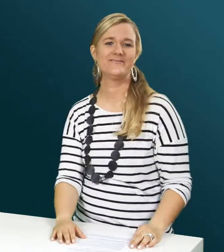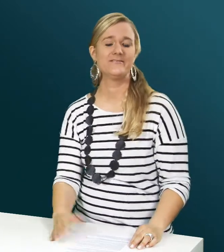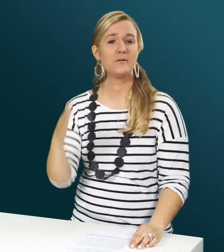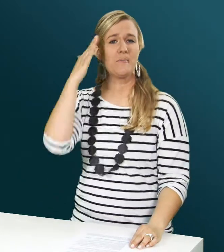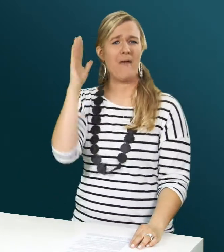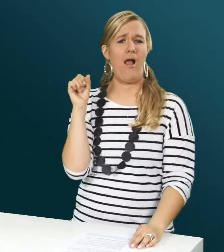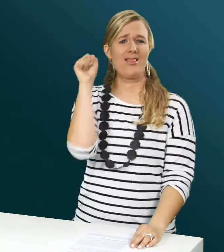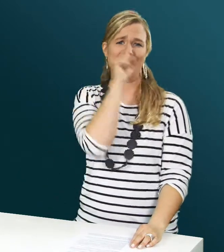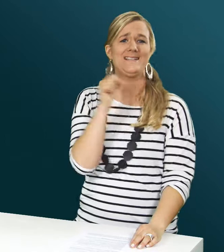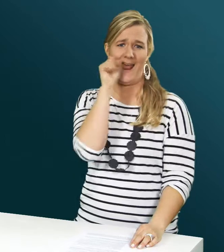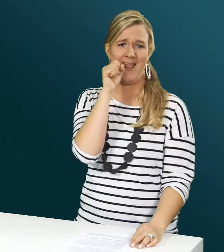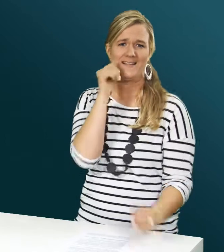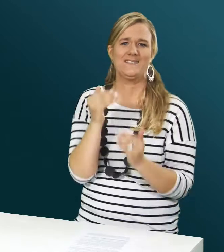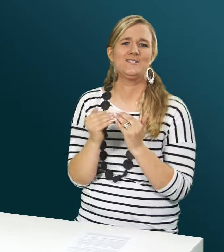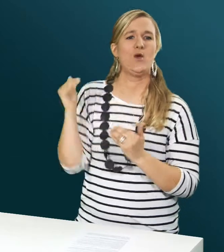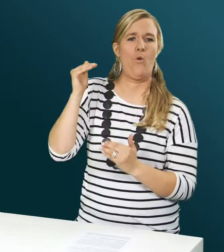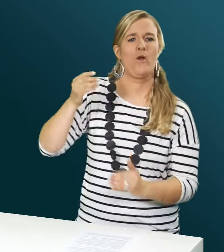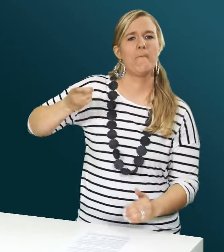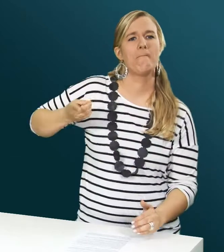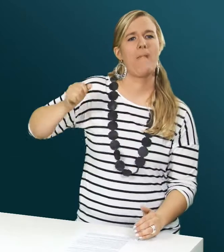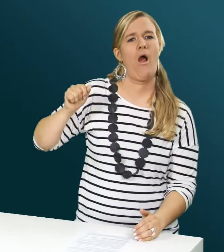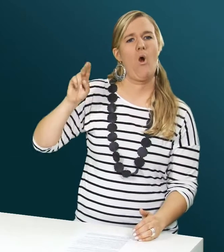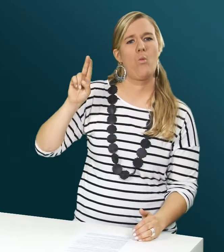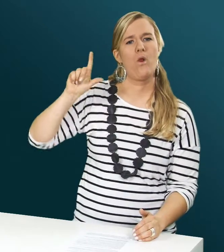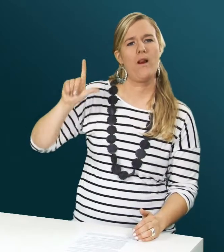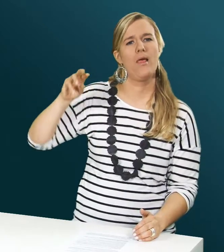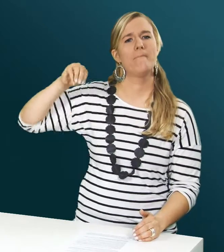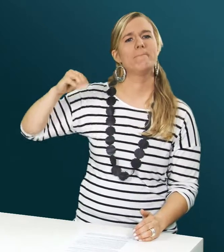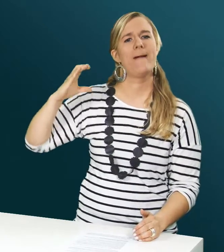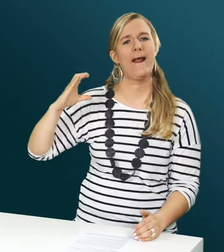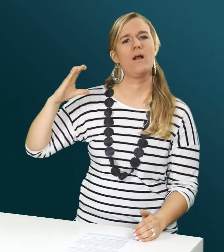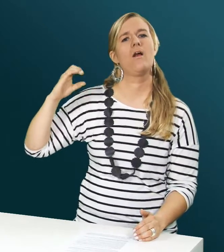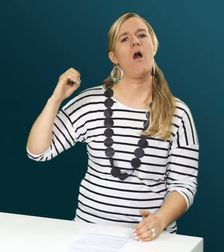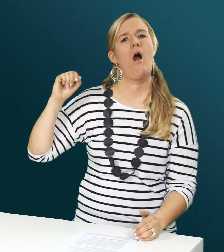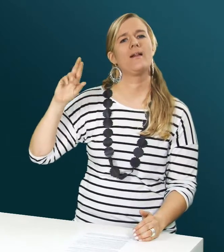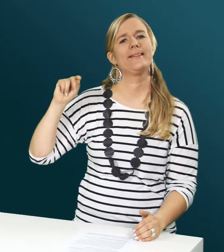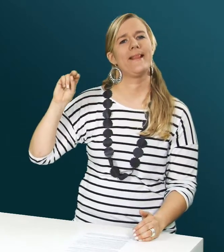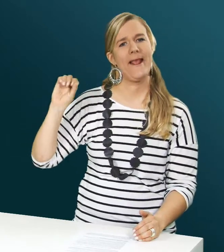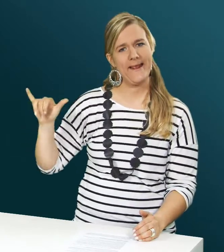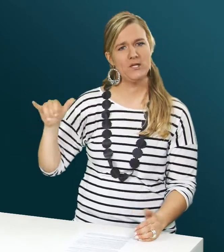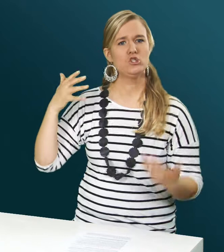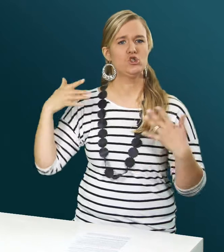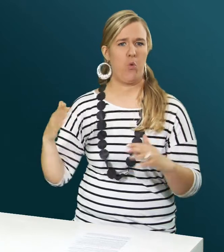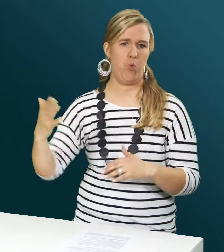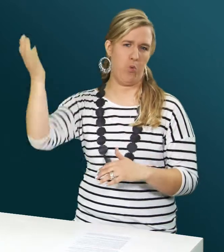Der bekannte Sänger Sir Paul McCartney produzierte schon viele Musikvideos.